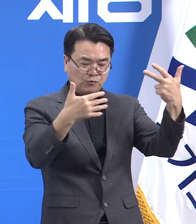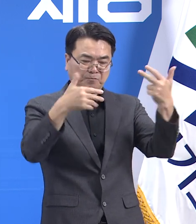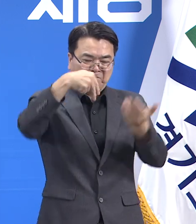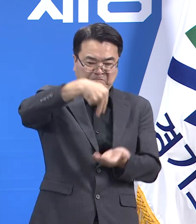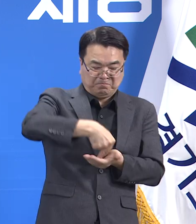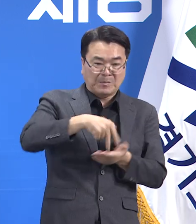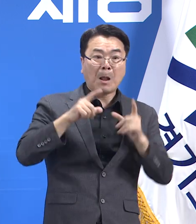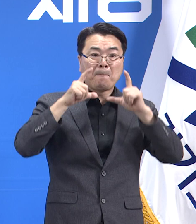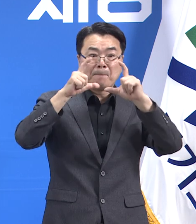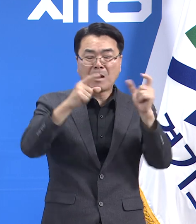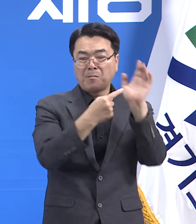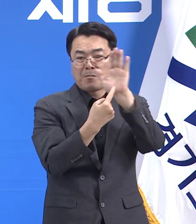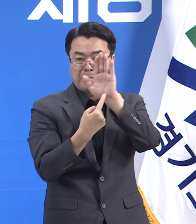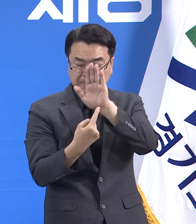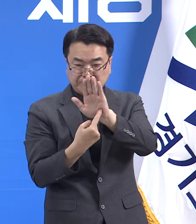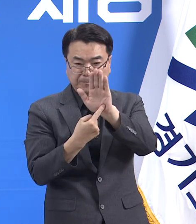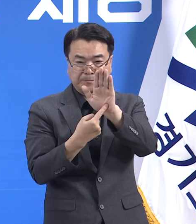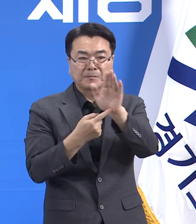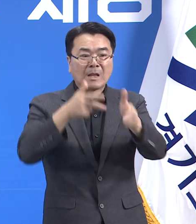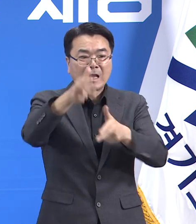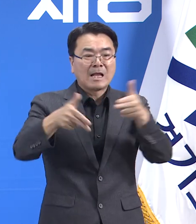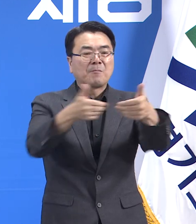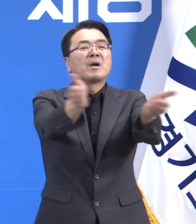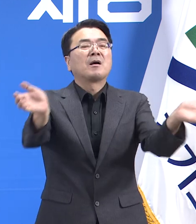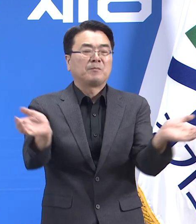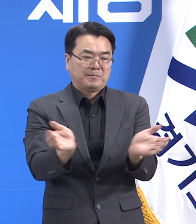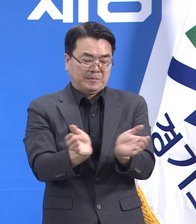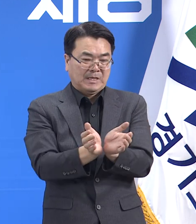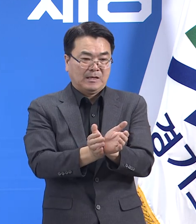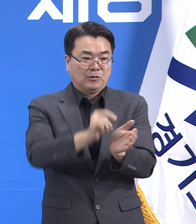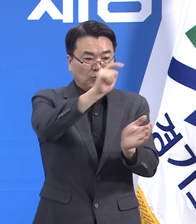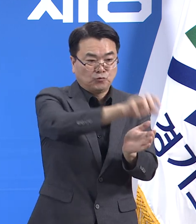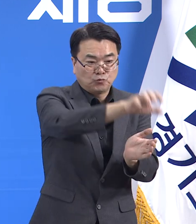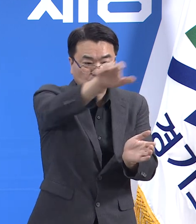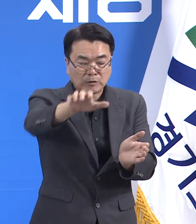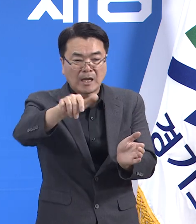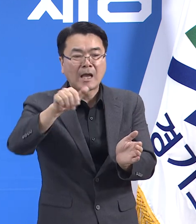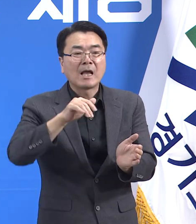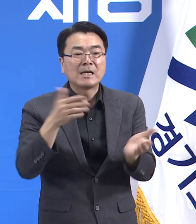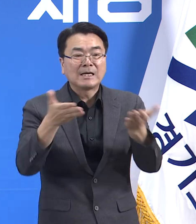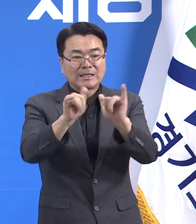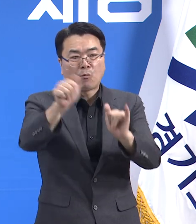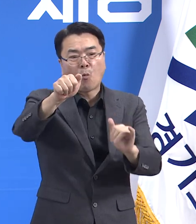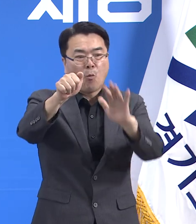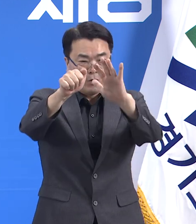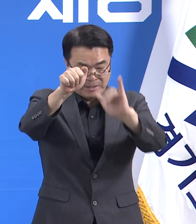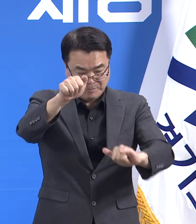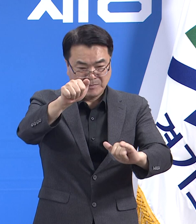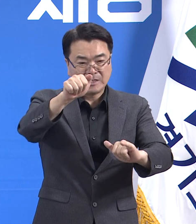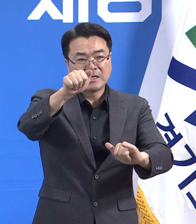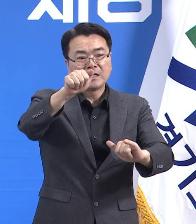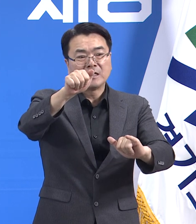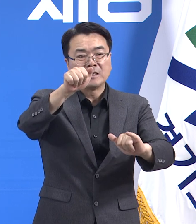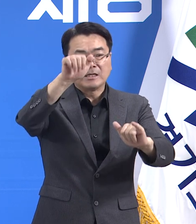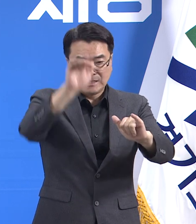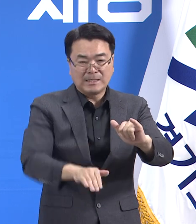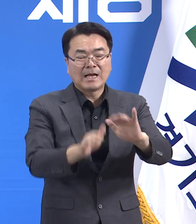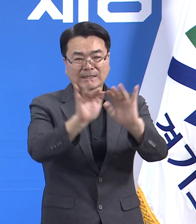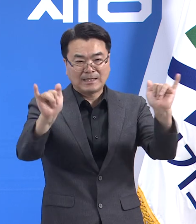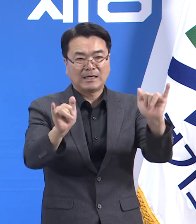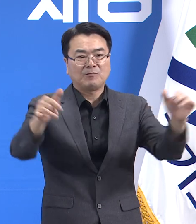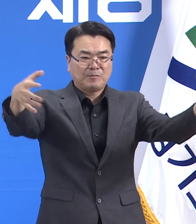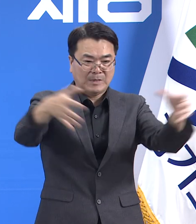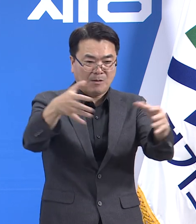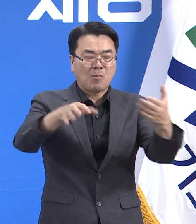및 시야MTV에 위치한 50인 미만 사업자 중 외국인 노동자가 1인 이상 근무하는 경우에는 업체에 종사하는